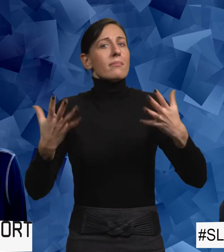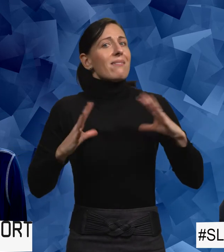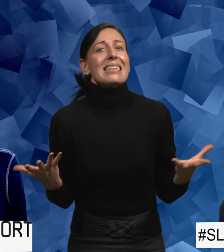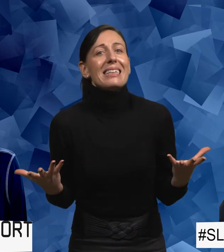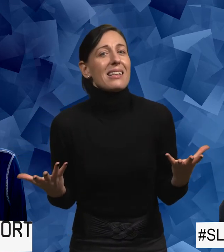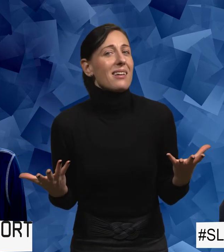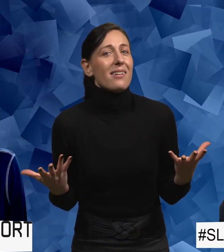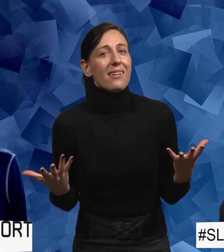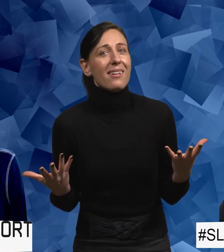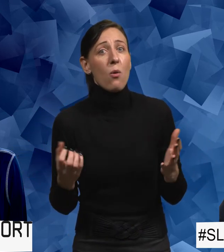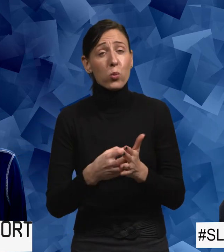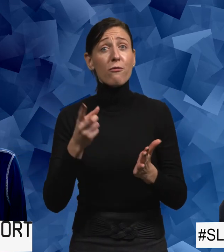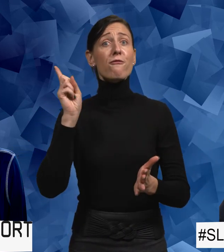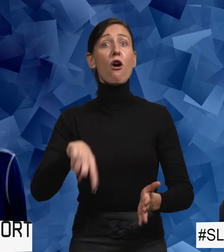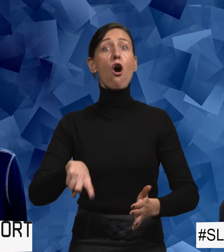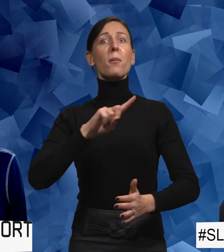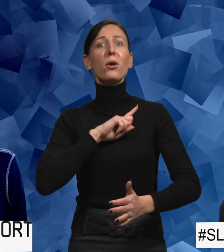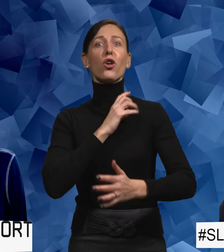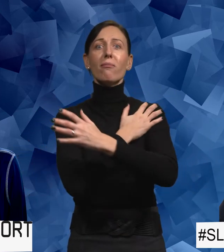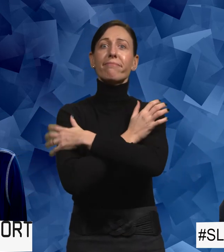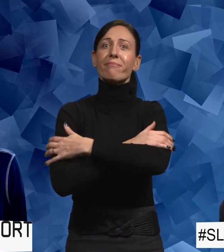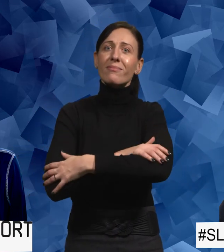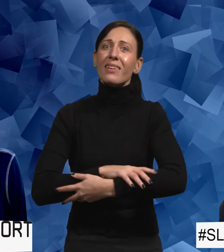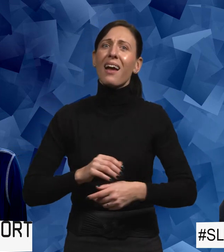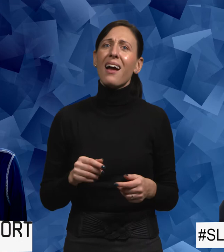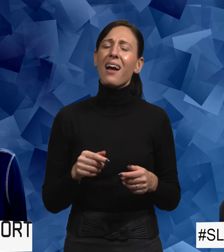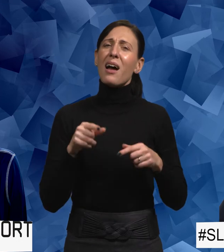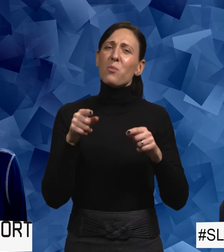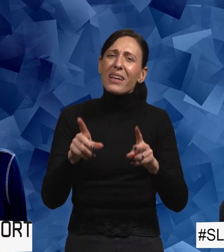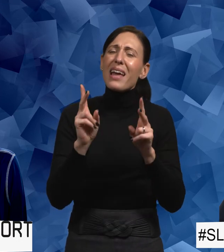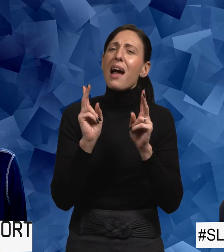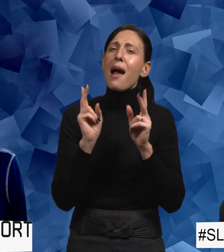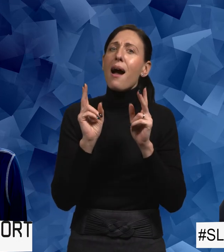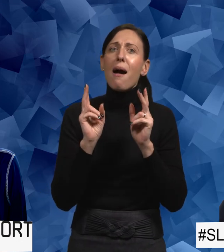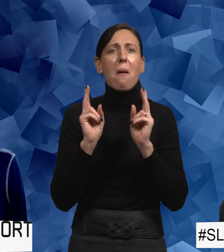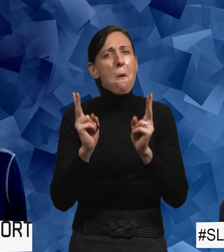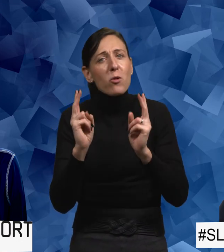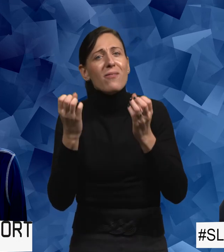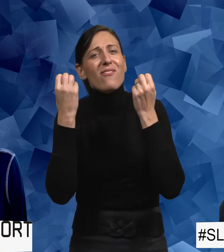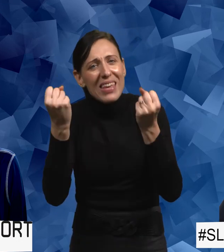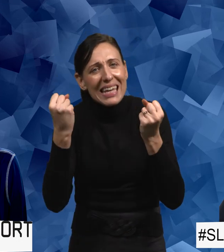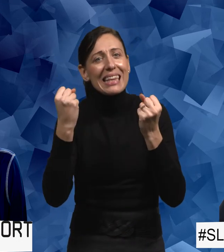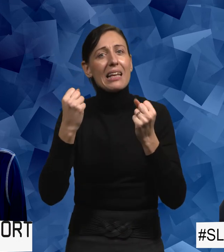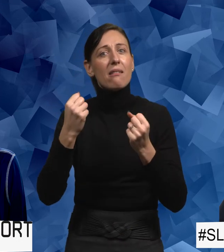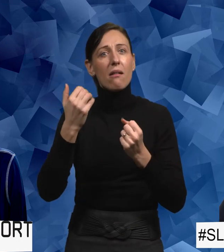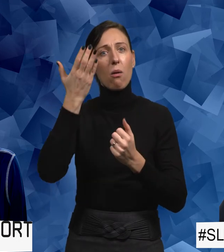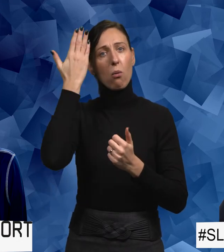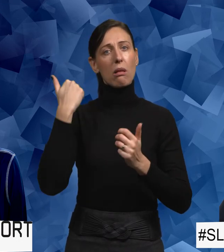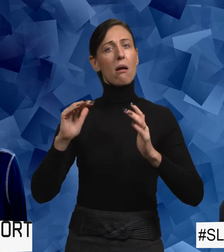intimhygien, inte sensualitet eller sexualitet. Och att det är också viktigt att kunna frigöra sig